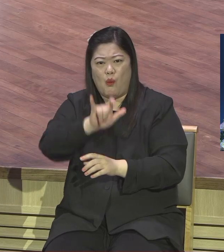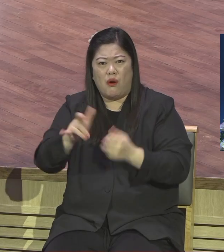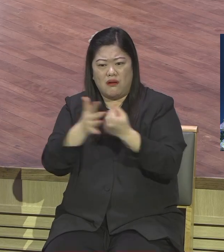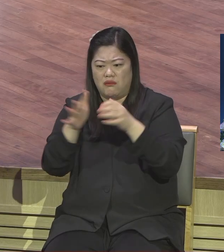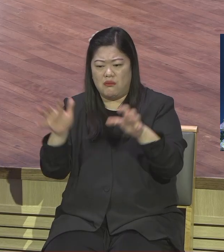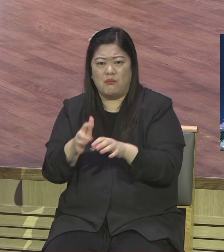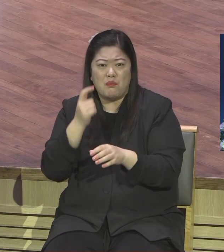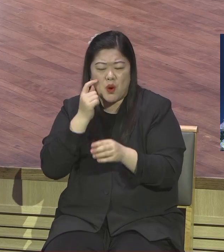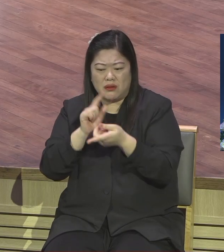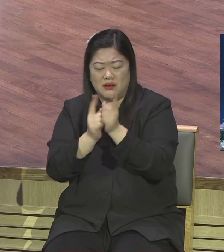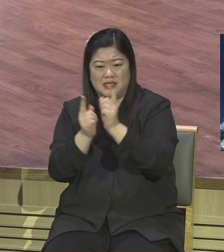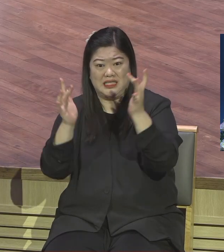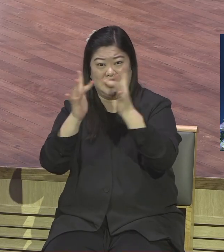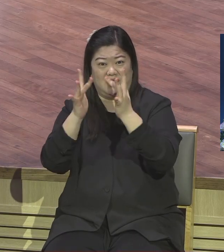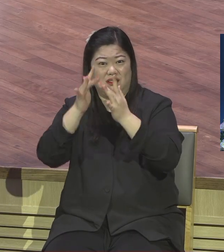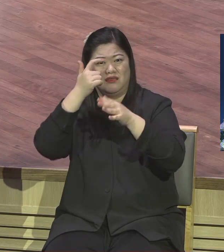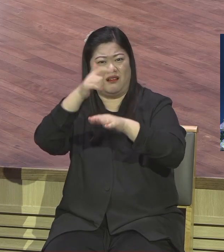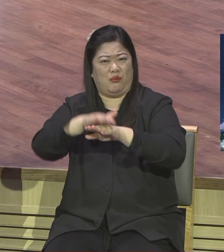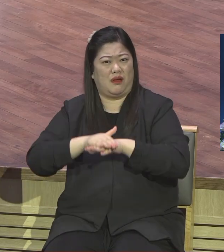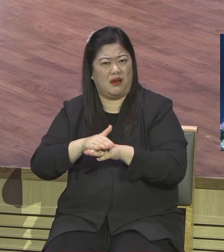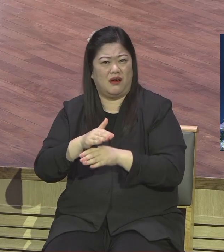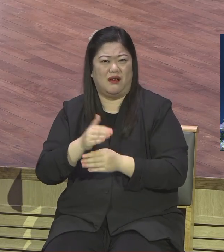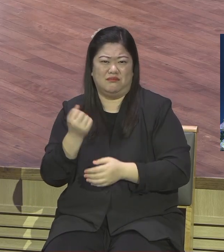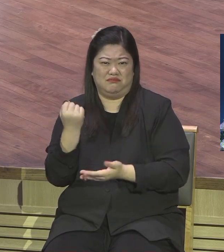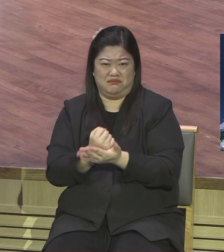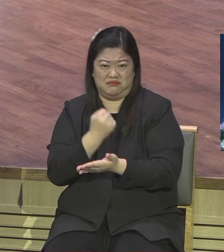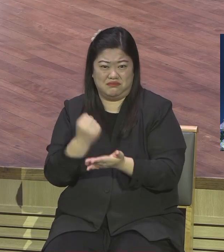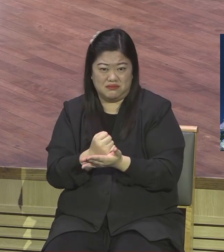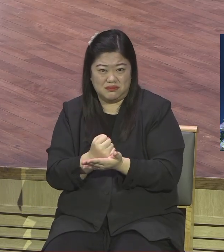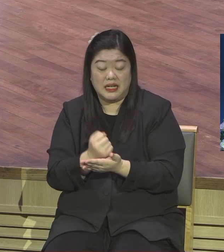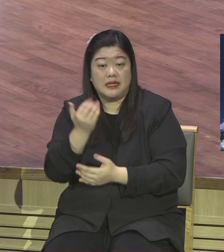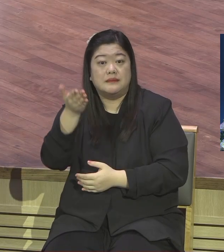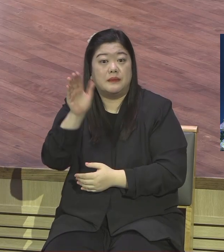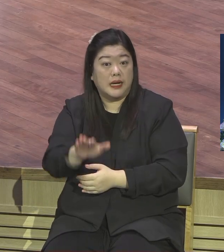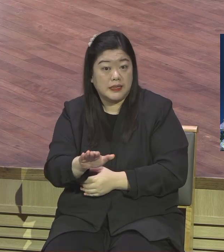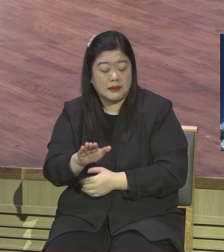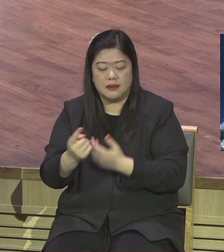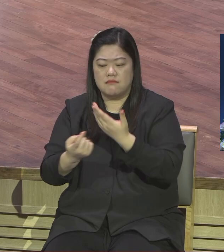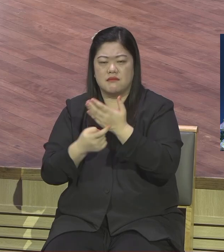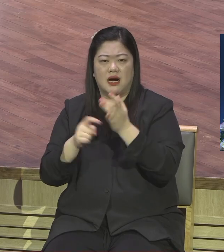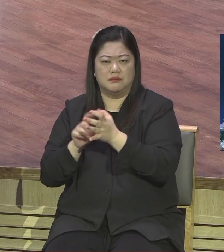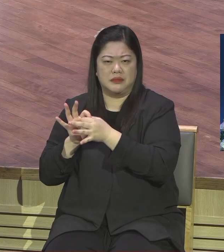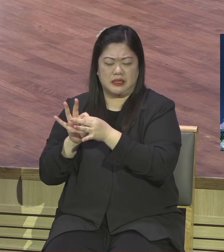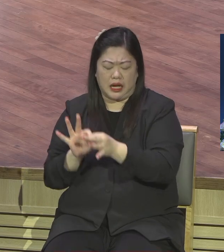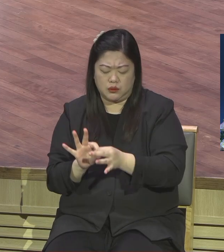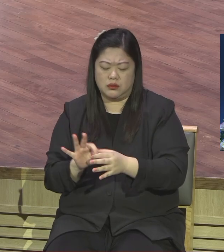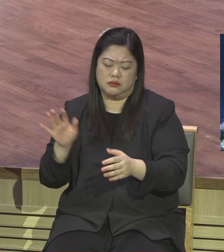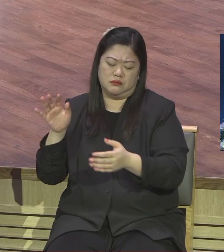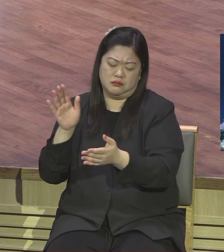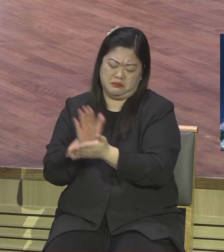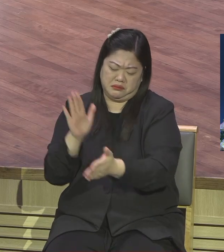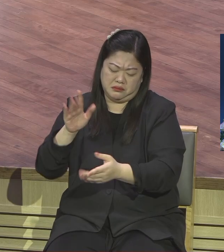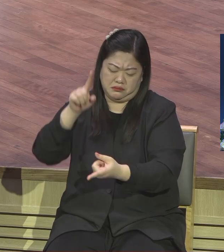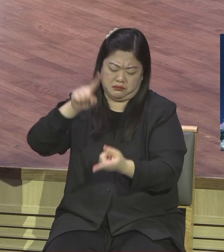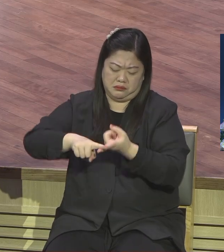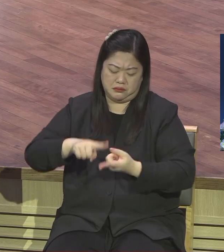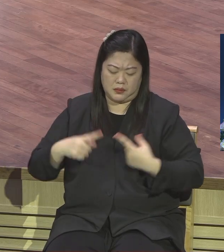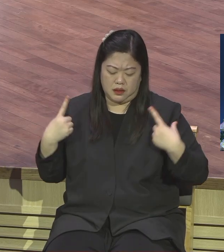때일수록 이럴 때일수록 더더욱 전도와 선교의 영적 초심